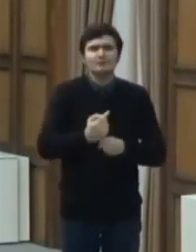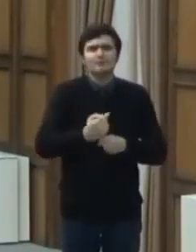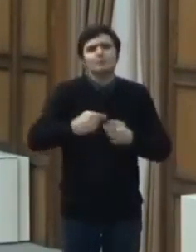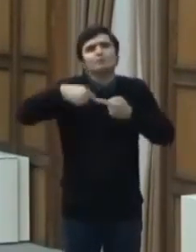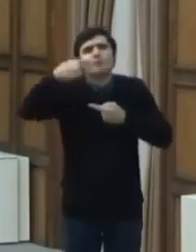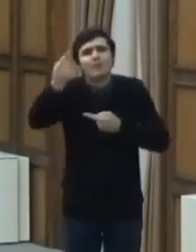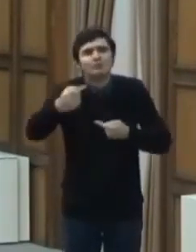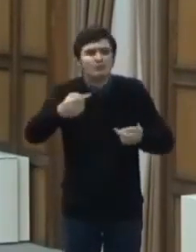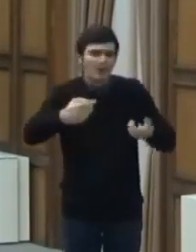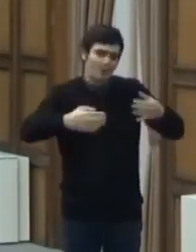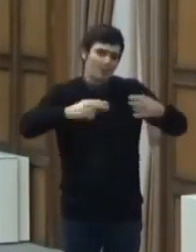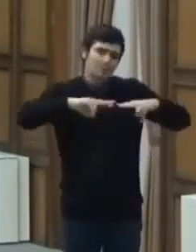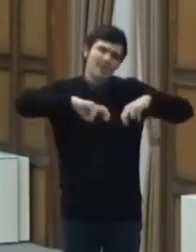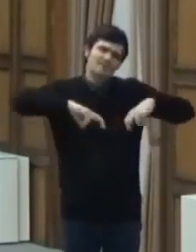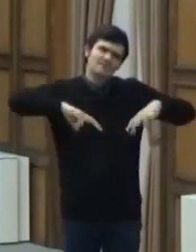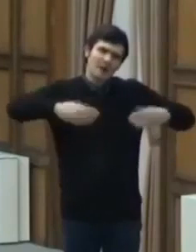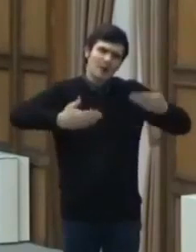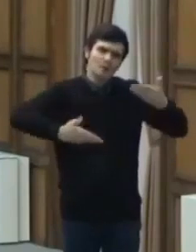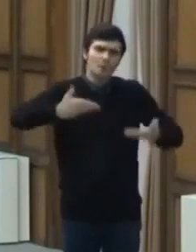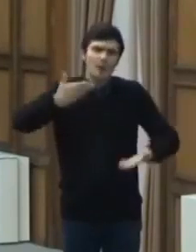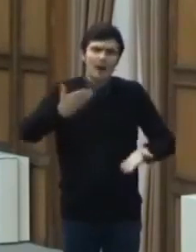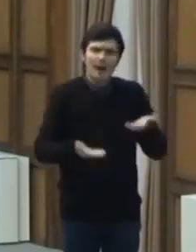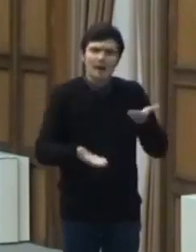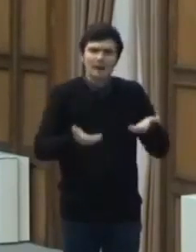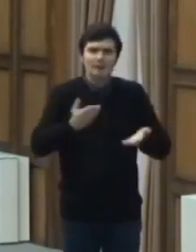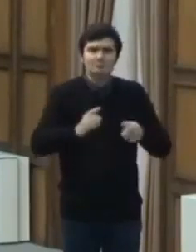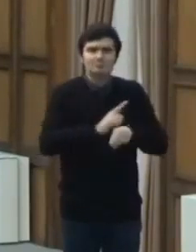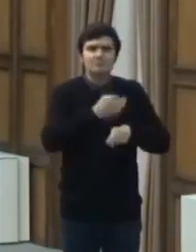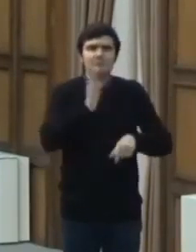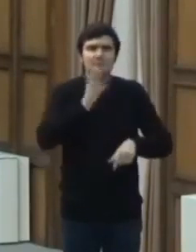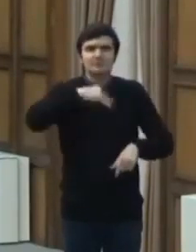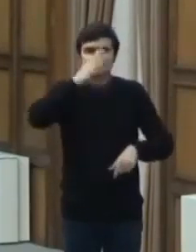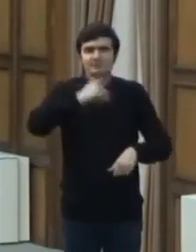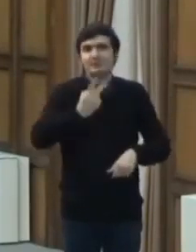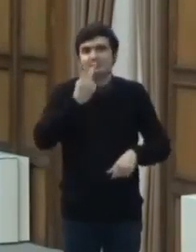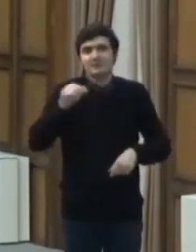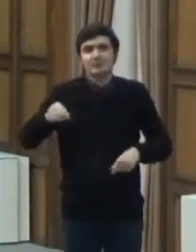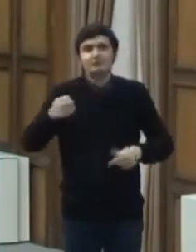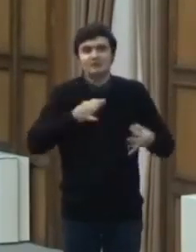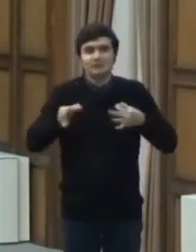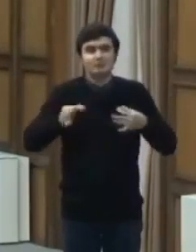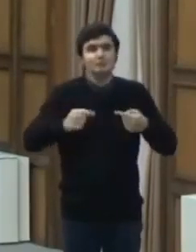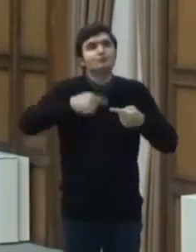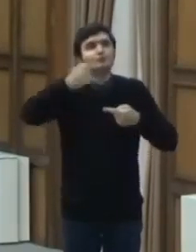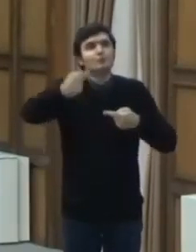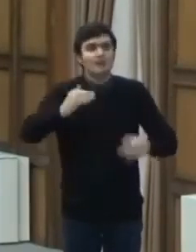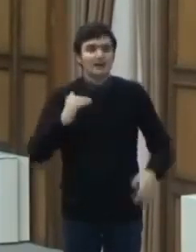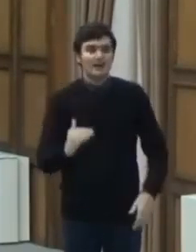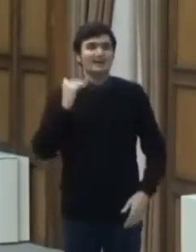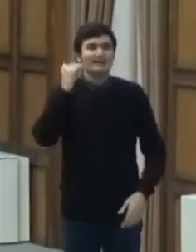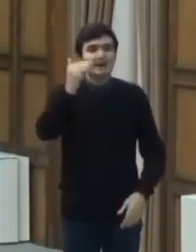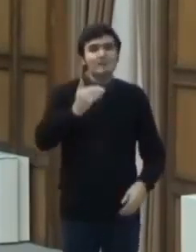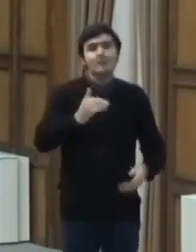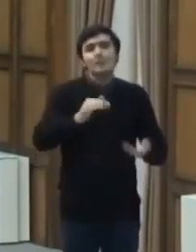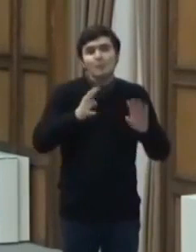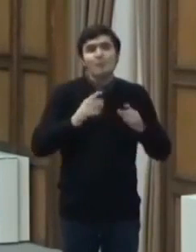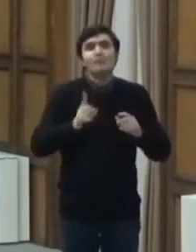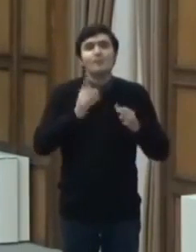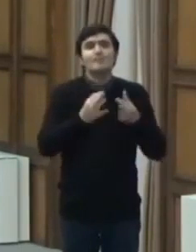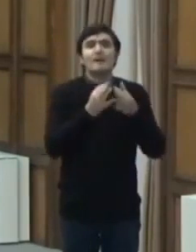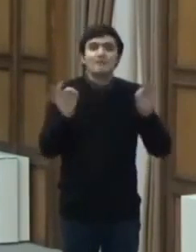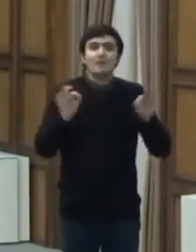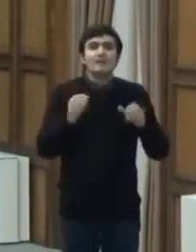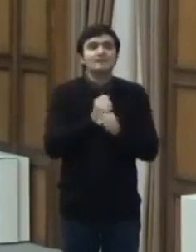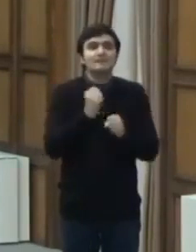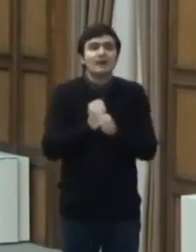ulterioară, în decurs de 14 zile, a acestei măsuri și a putea, în etapă următoare, să dăm voie, să se țină